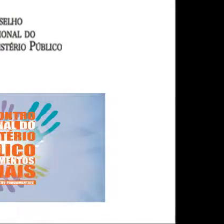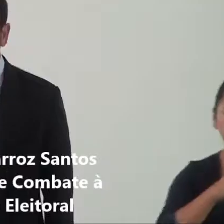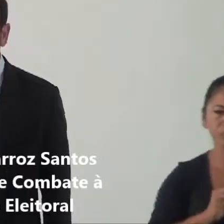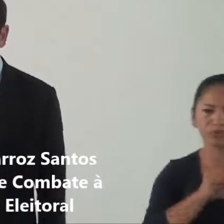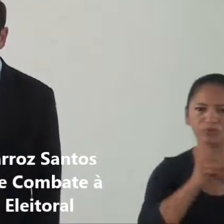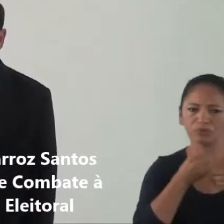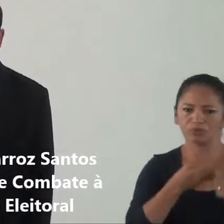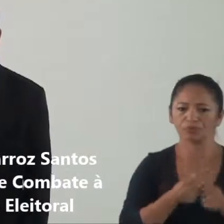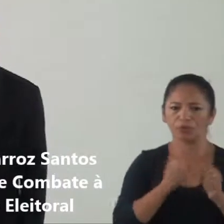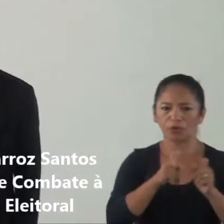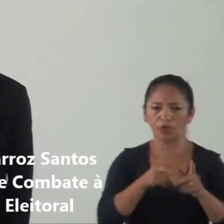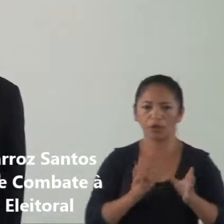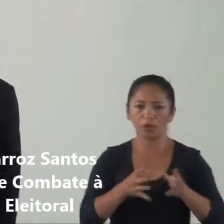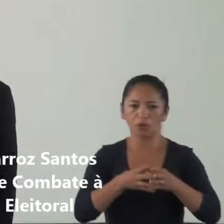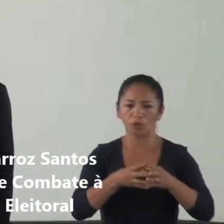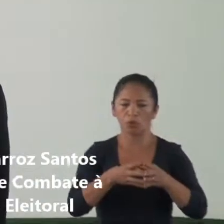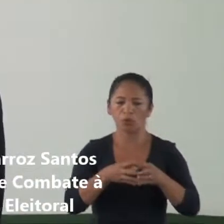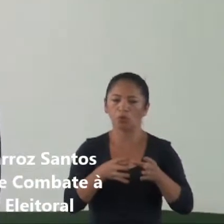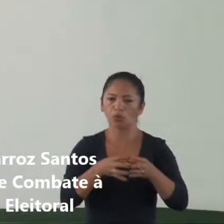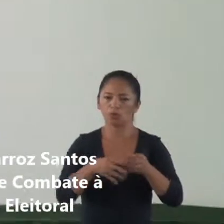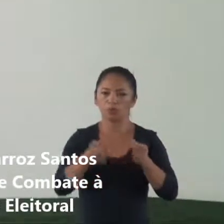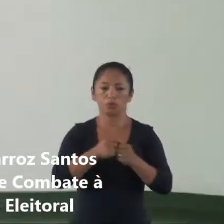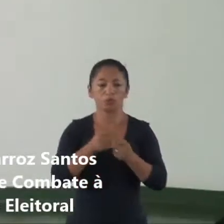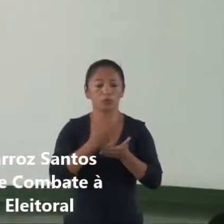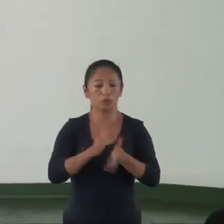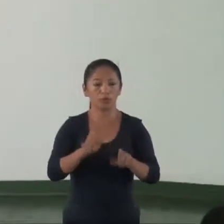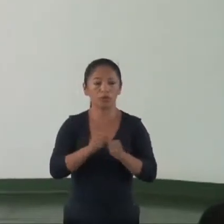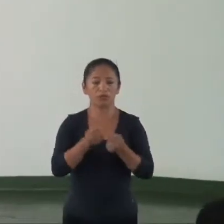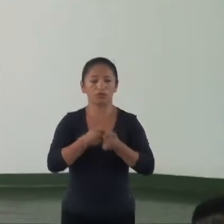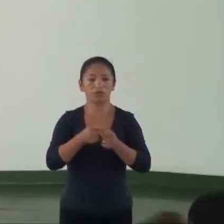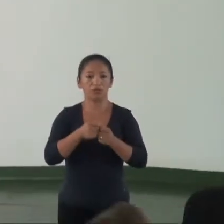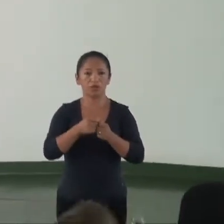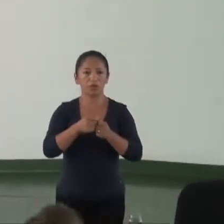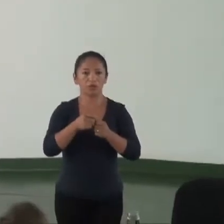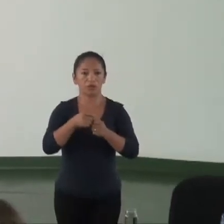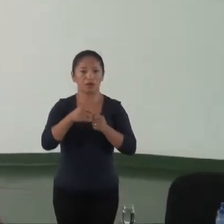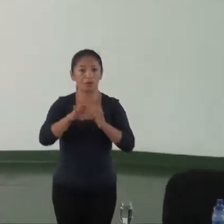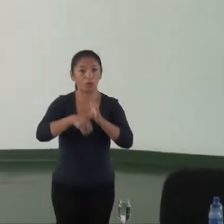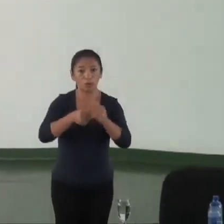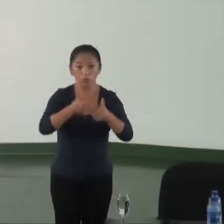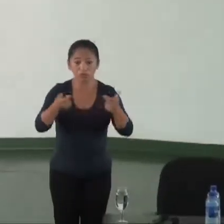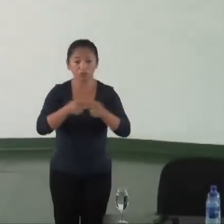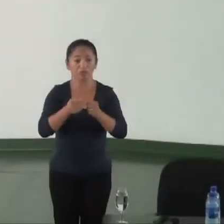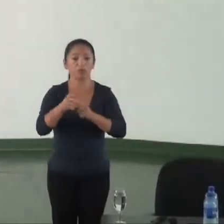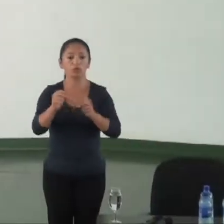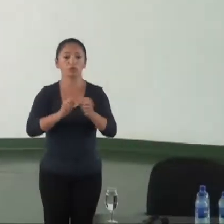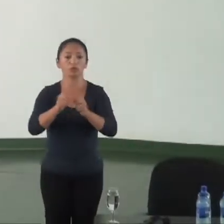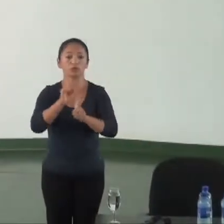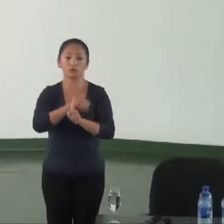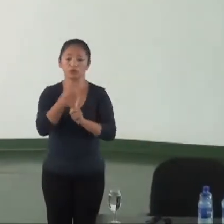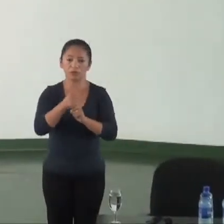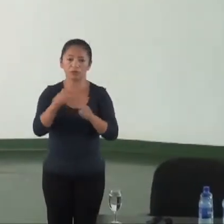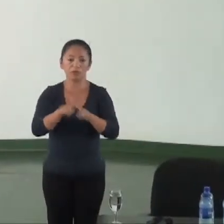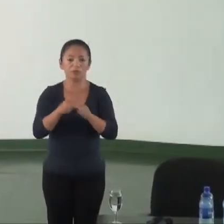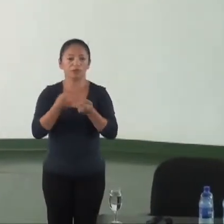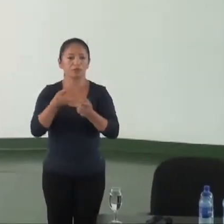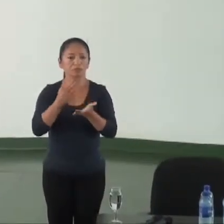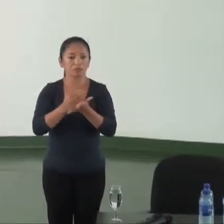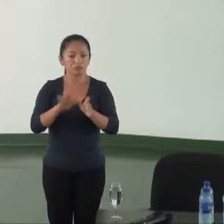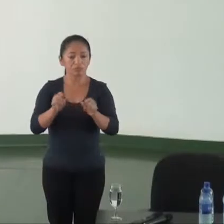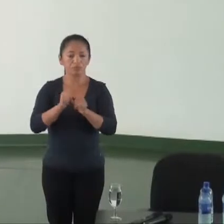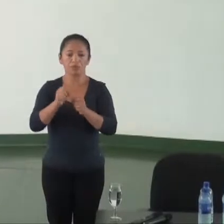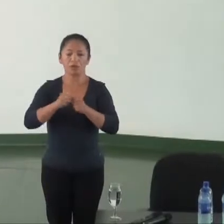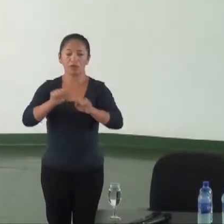O que GT, Transparência, Combate à Corrupção e Controle Social? O que esperar da atuação do Ministério Público no tema Combate à